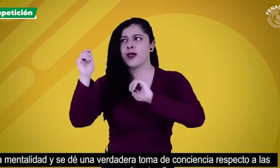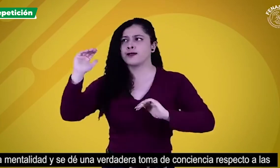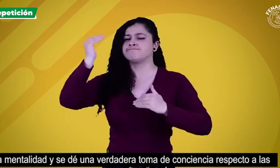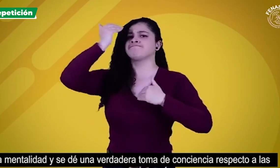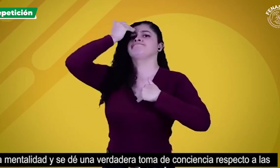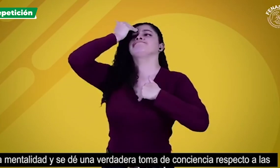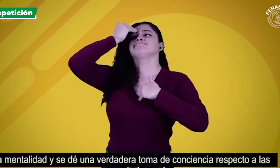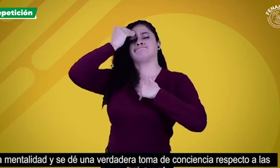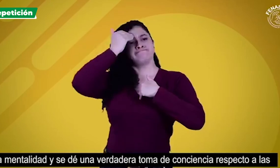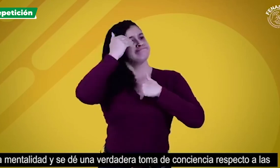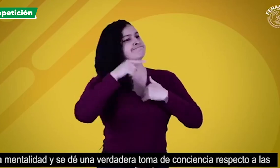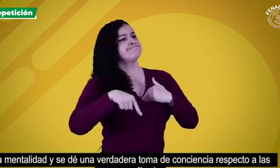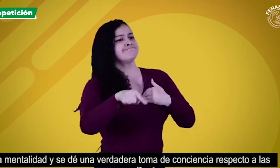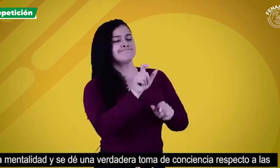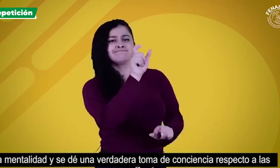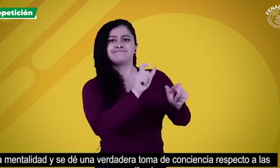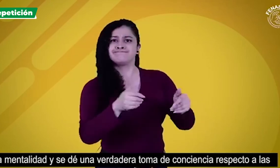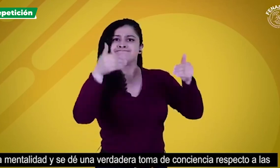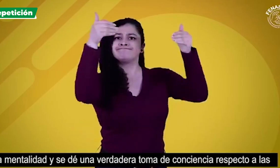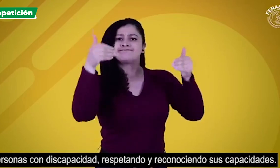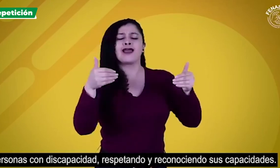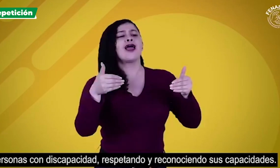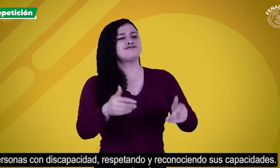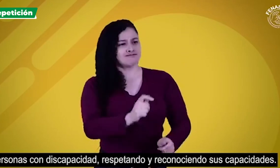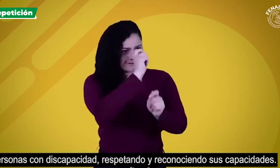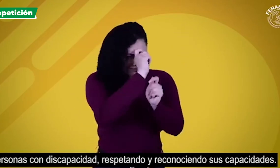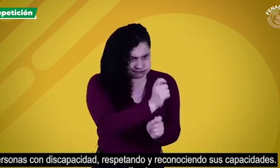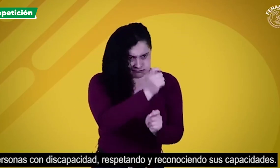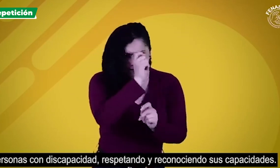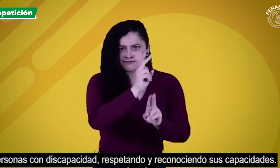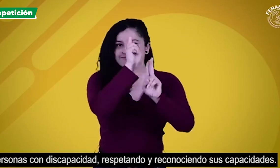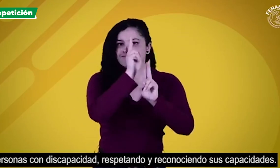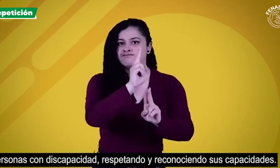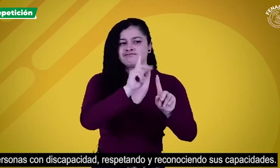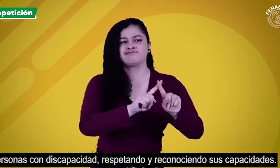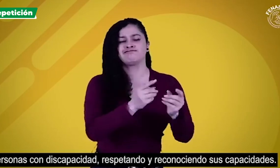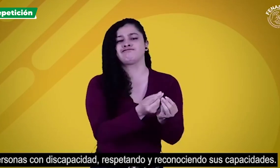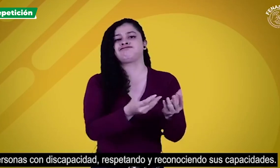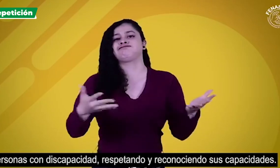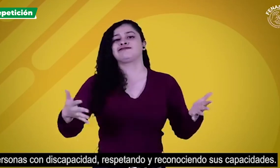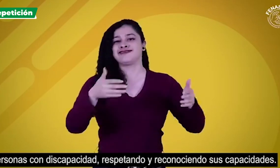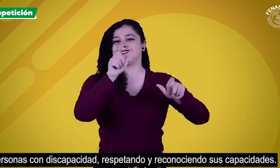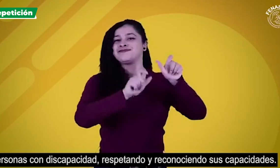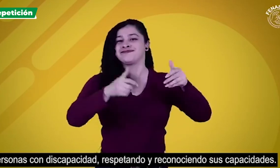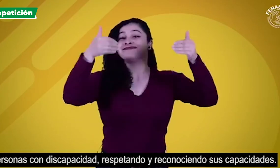conciencia respecto a las personas con discapacidad respetando y reconociendo sus capacidades